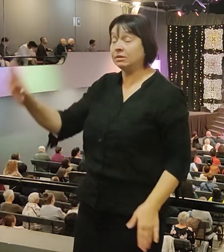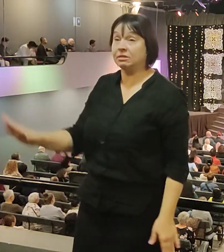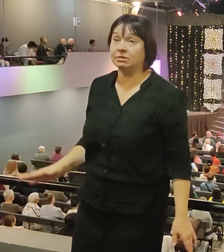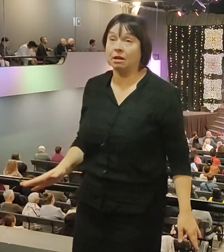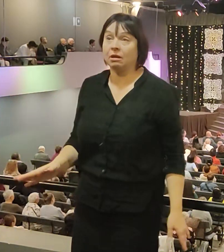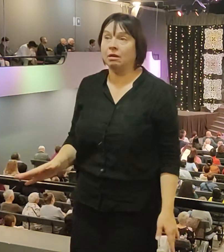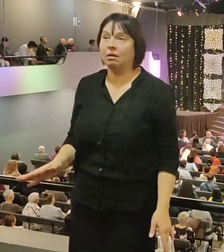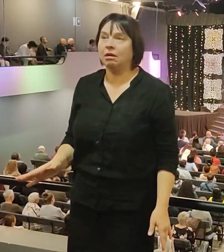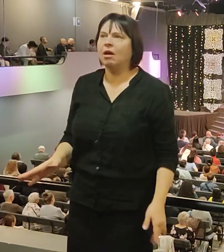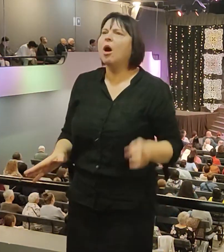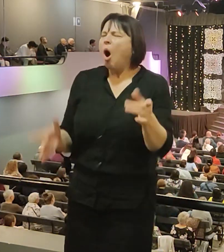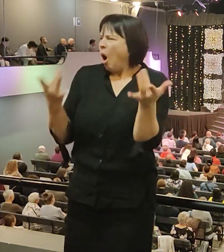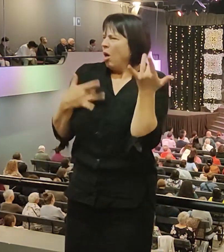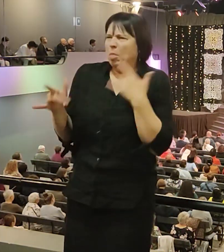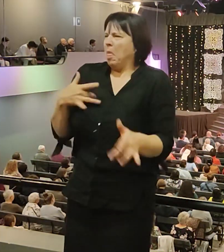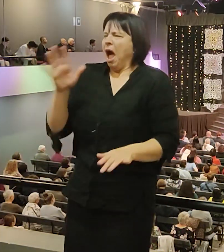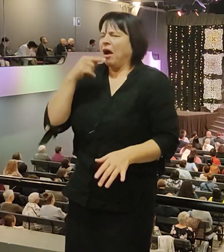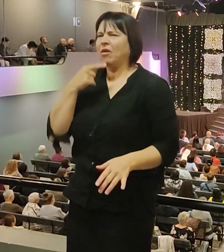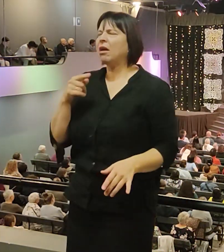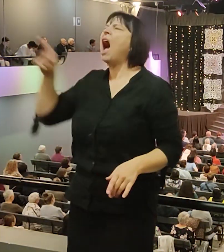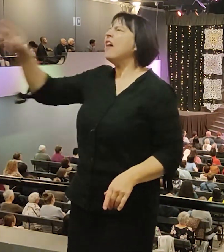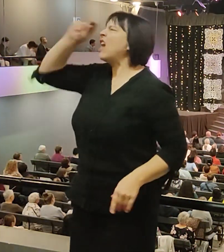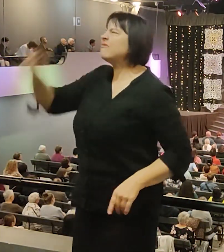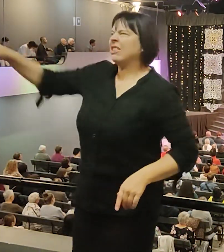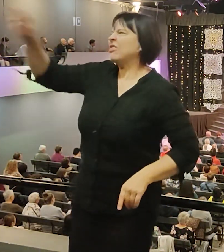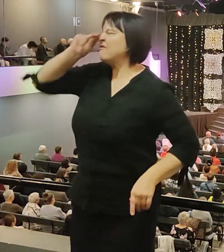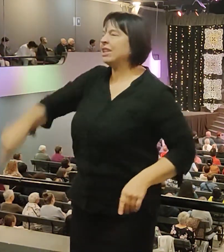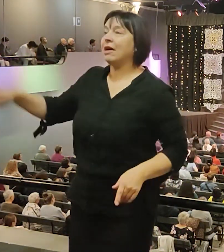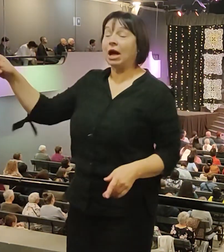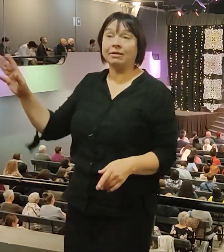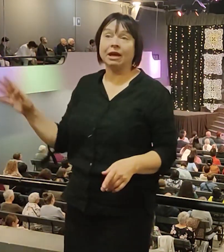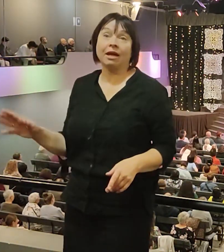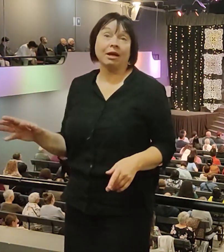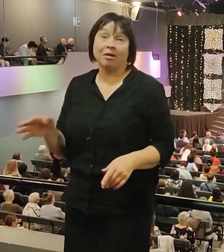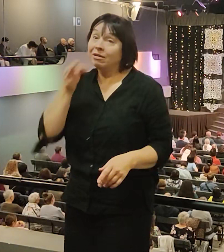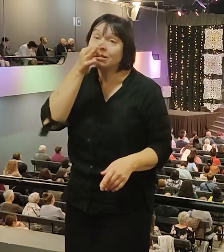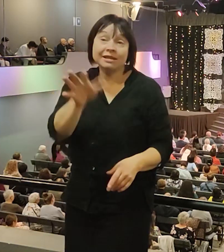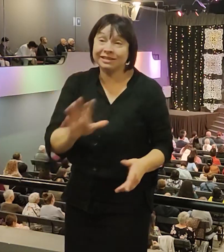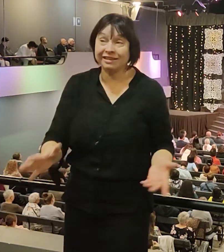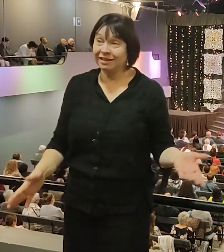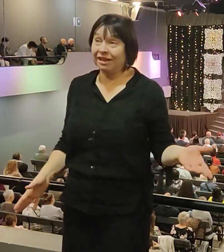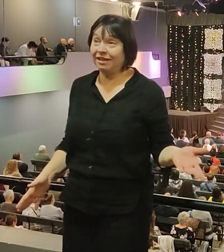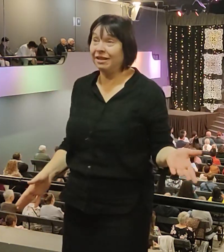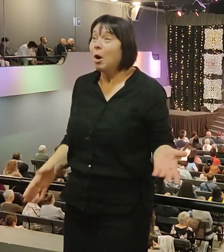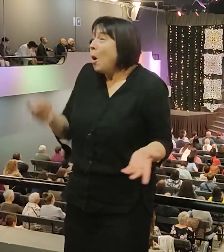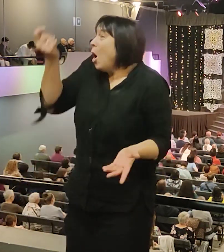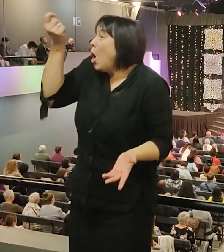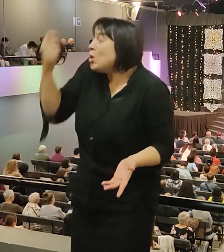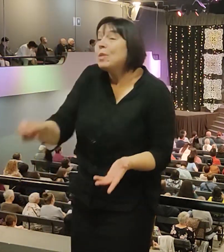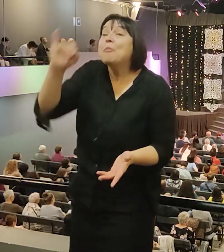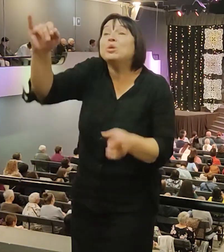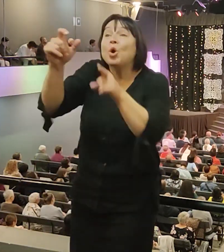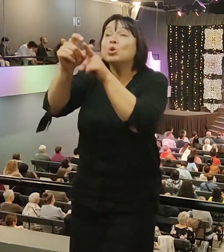он не говорил, я не виноват, она виновата. Он не говорил, если бы она была путевой женщиной, этого не было ни одного слова.